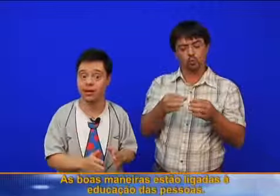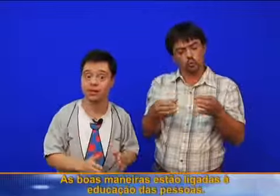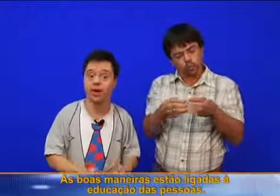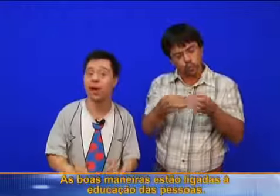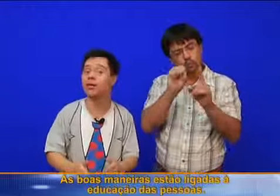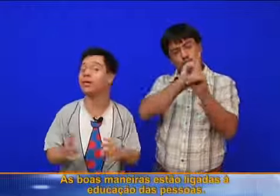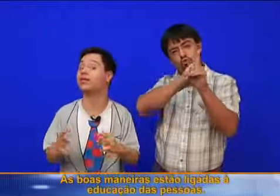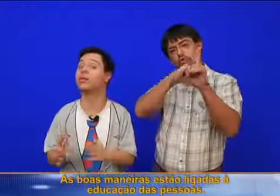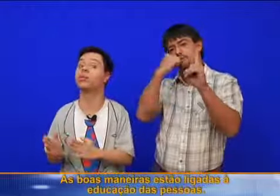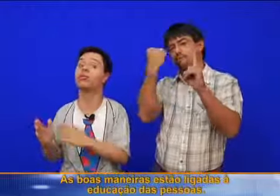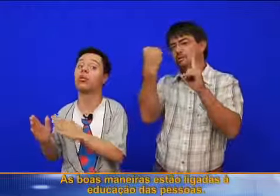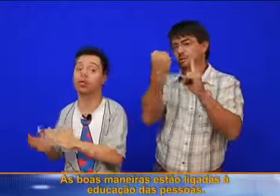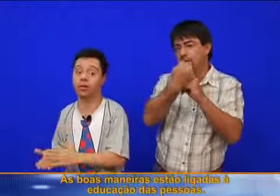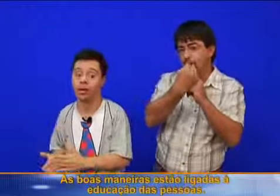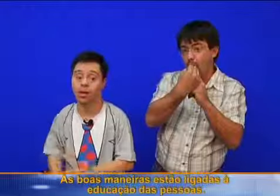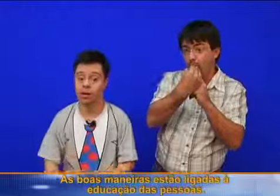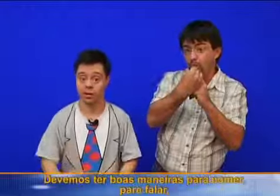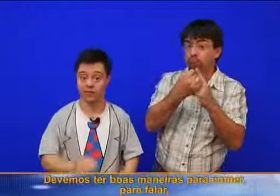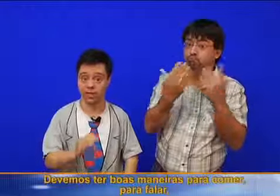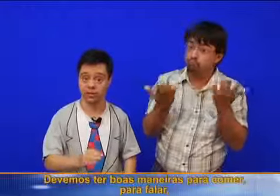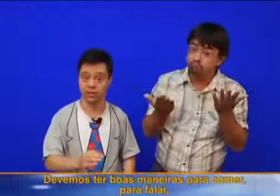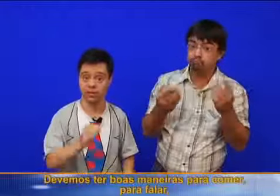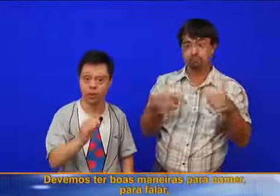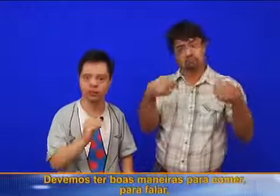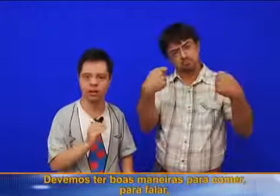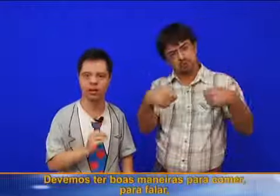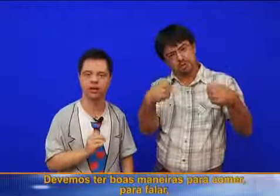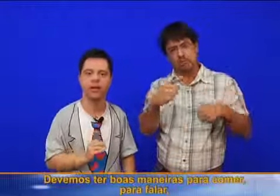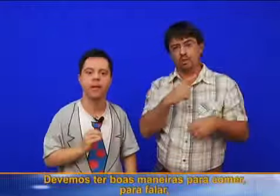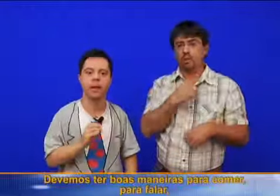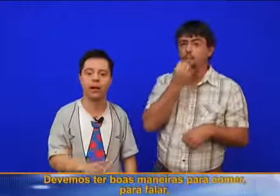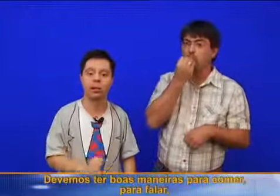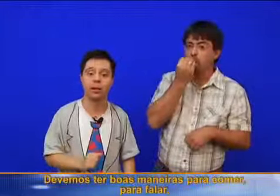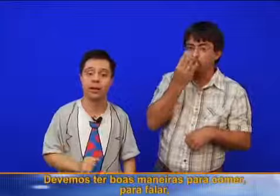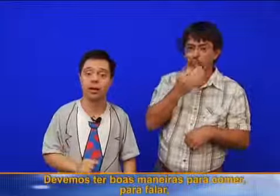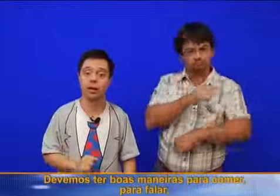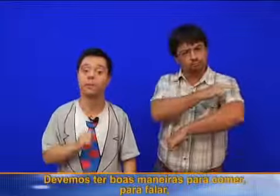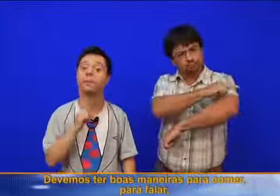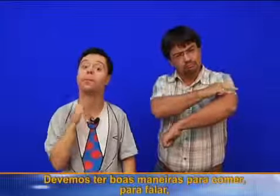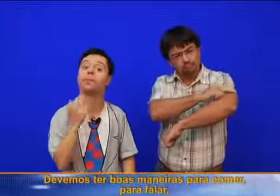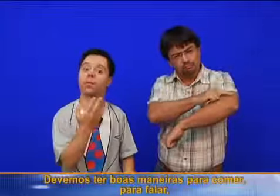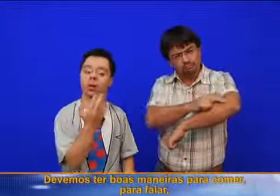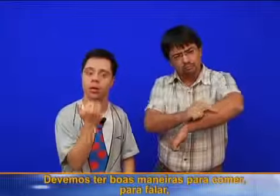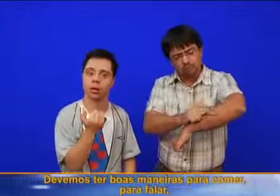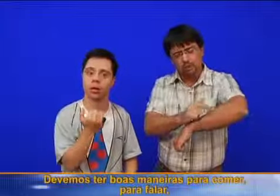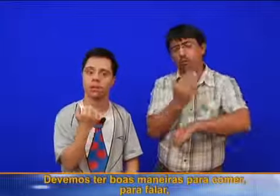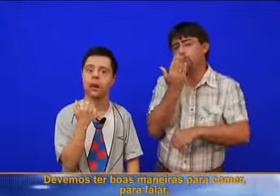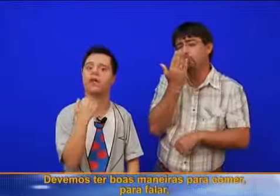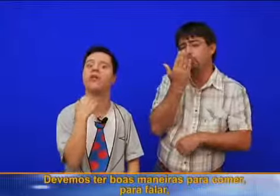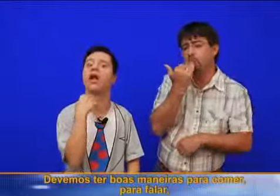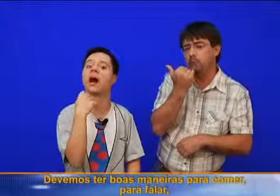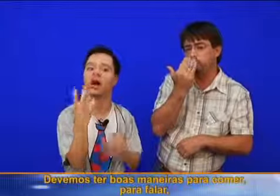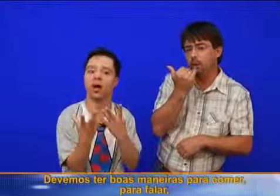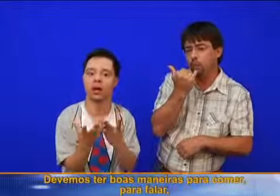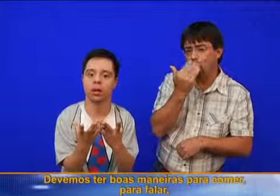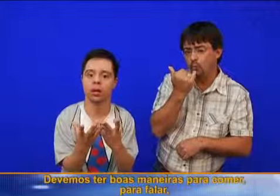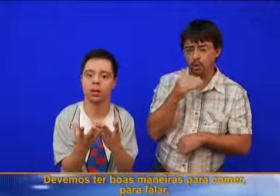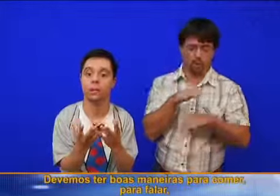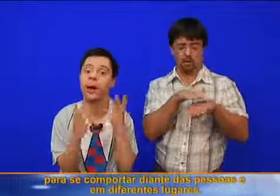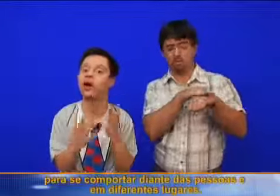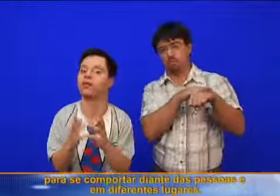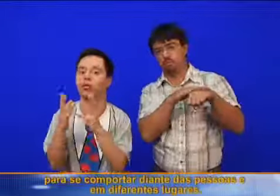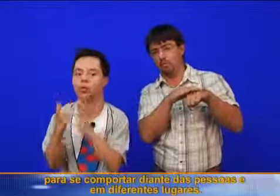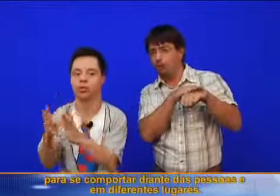estão ligadas à educação das pessoas. Devemos ter boas maneiras para comer, para falar,